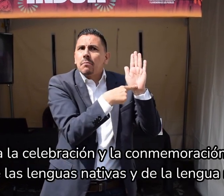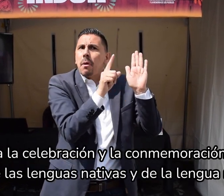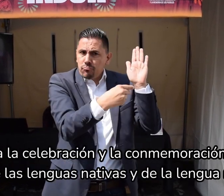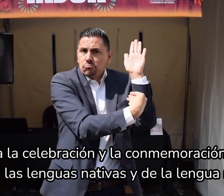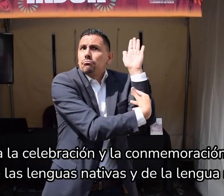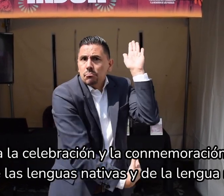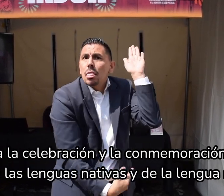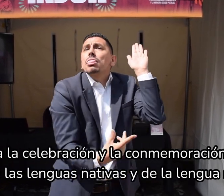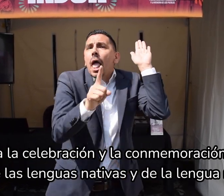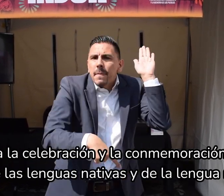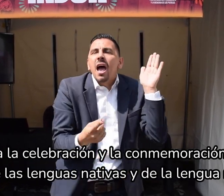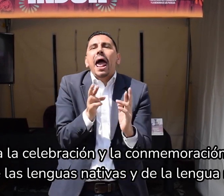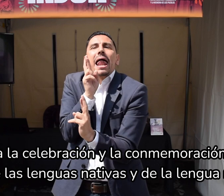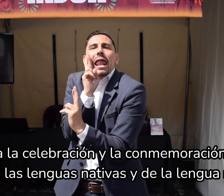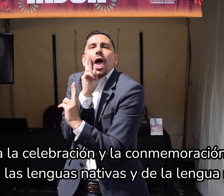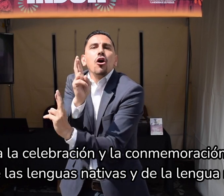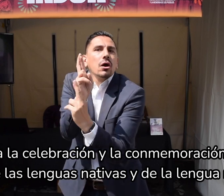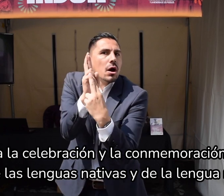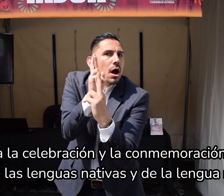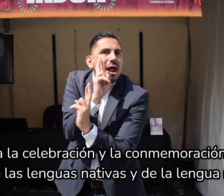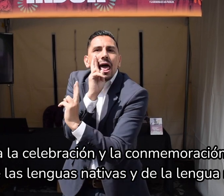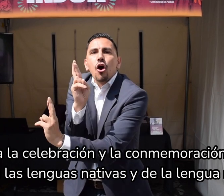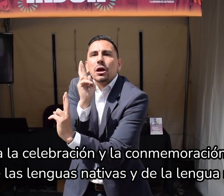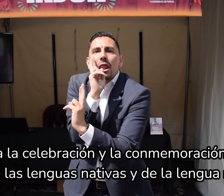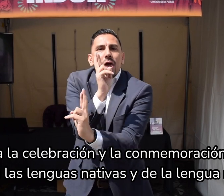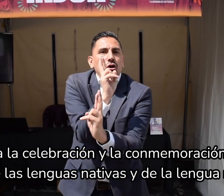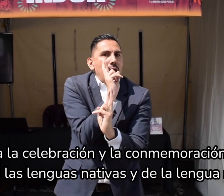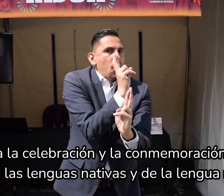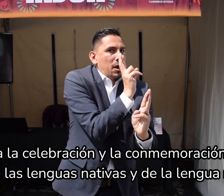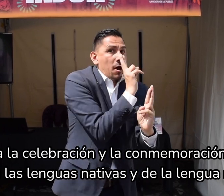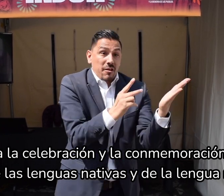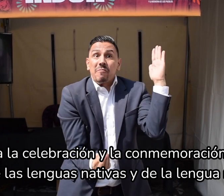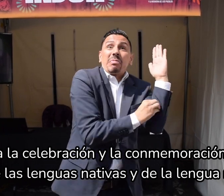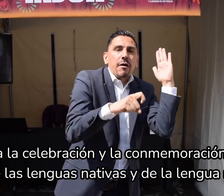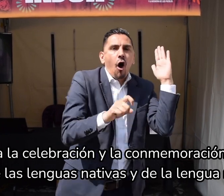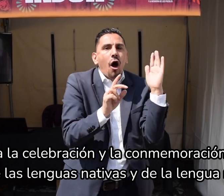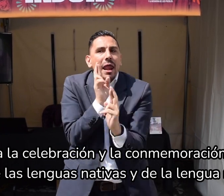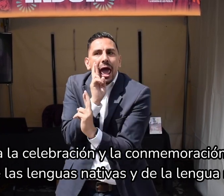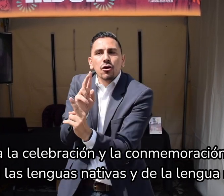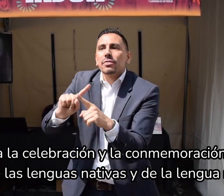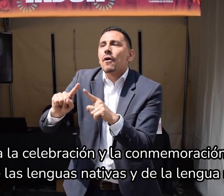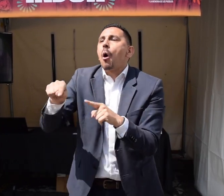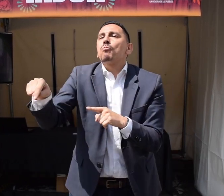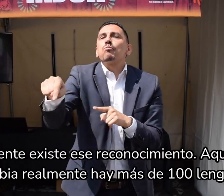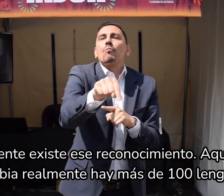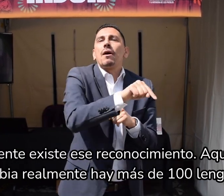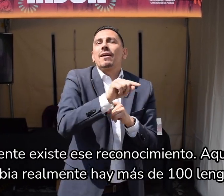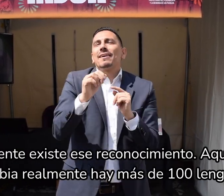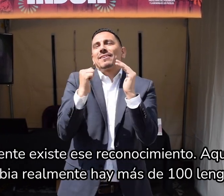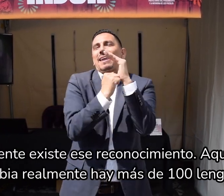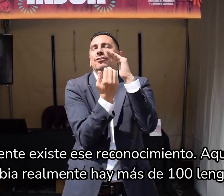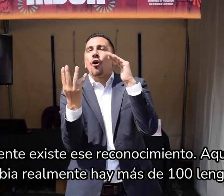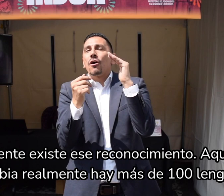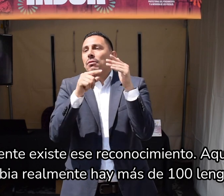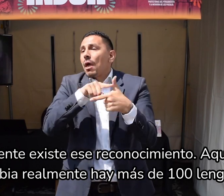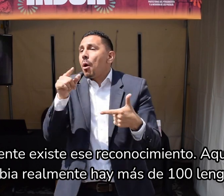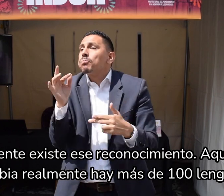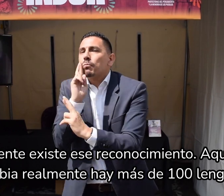respalda la celebración y la conmemoración de estas lenguas, de las lenguas nativas y de la lengua materna, pues claramente existe ese